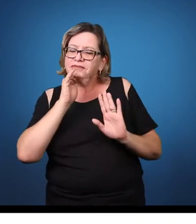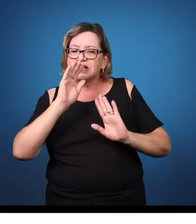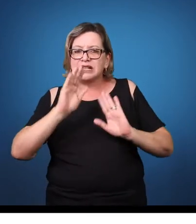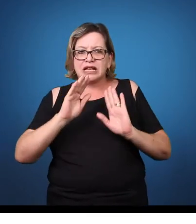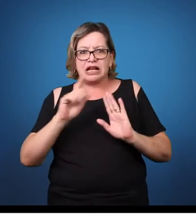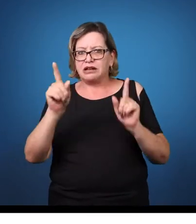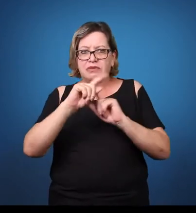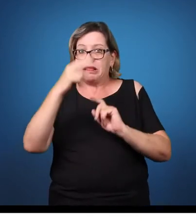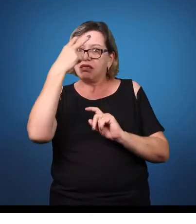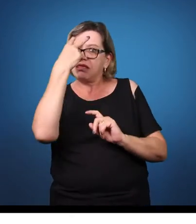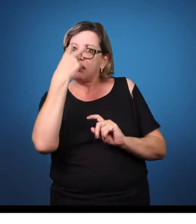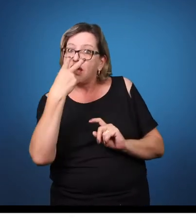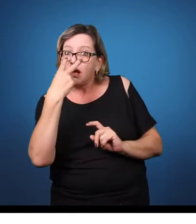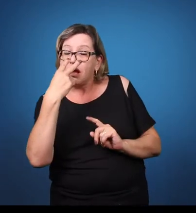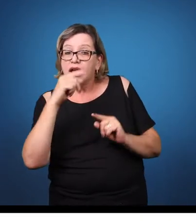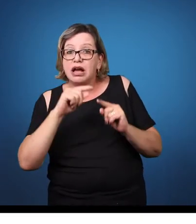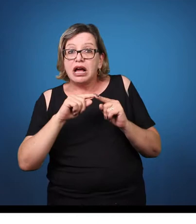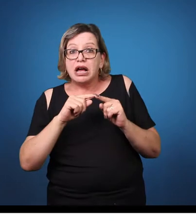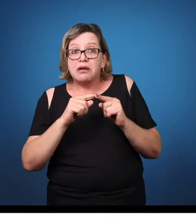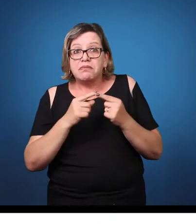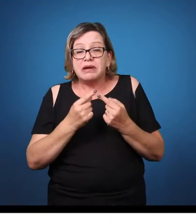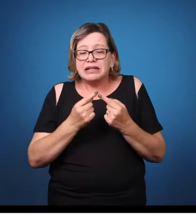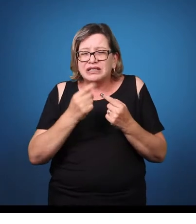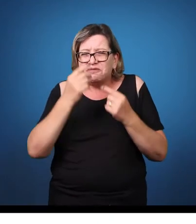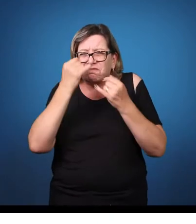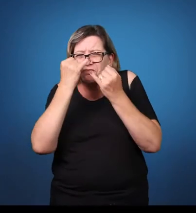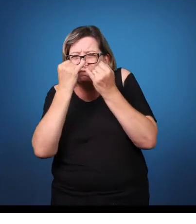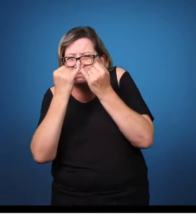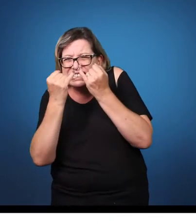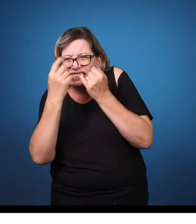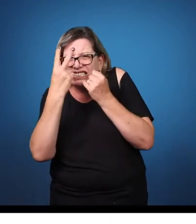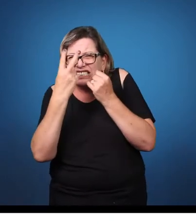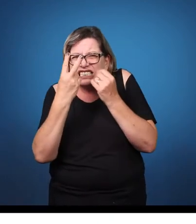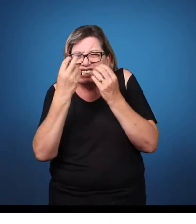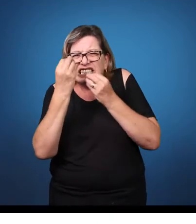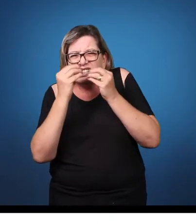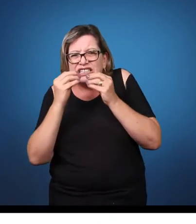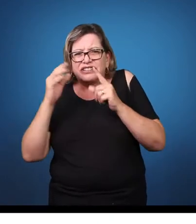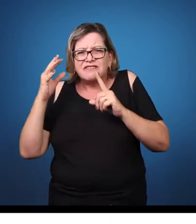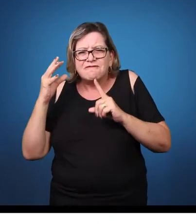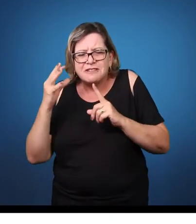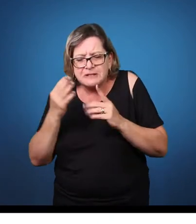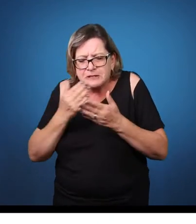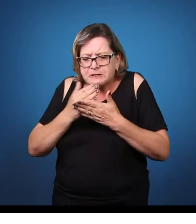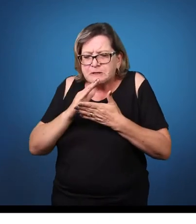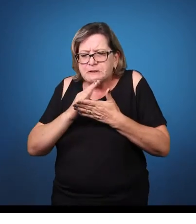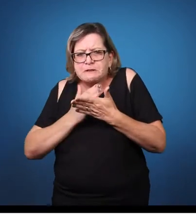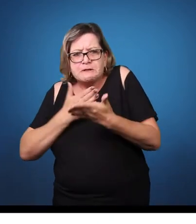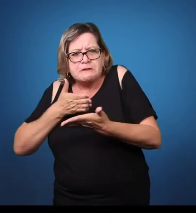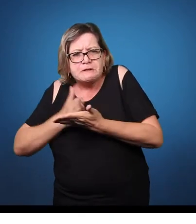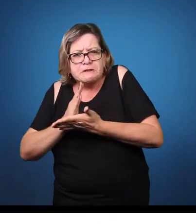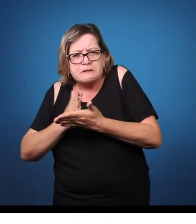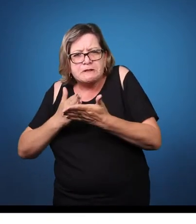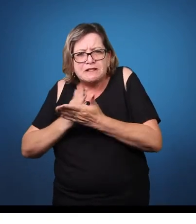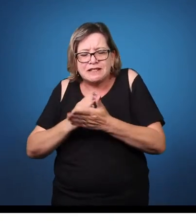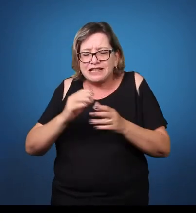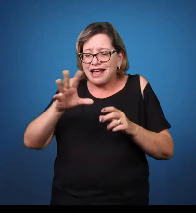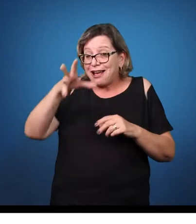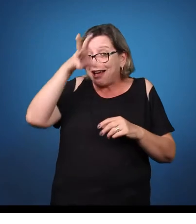no processo de socialização dessa criança. Às vezes, ela vai andar, vai esbarrar, vai derrubar, vai ser aquele desajeitado. Mas